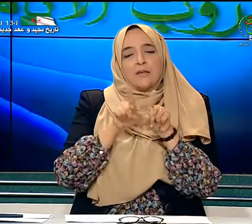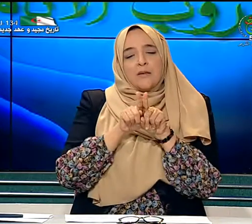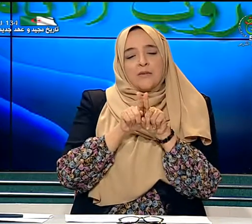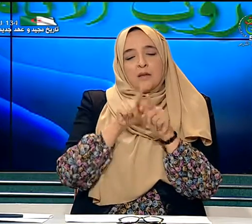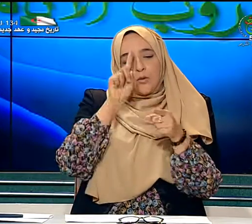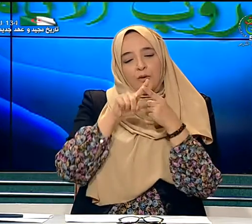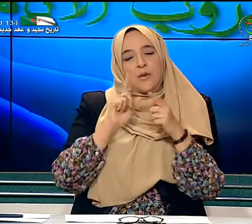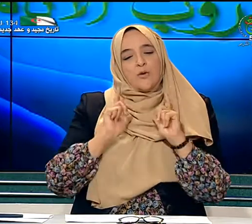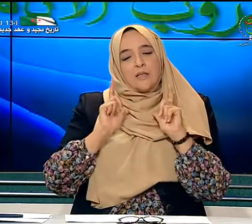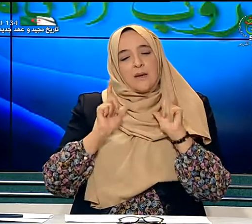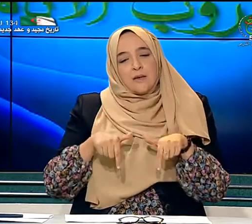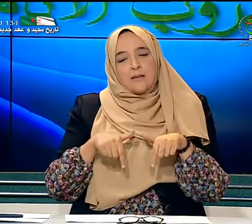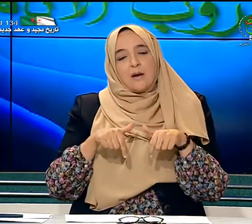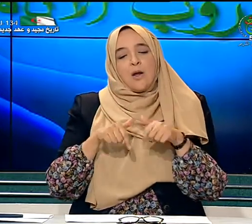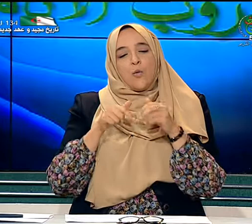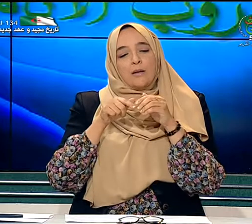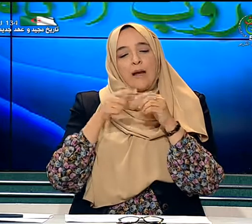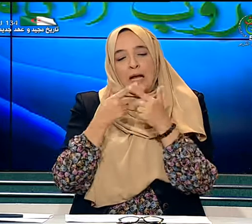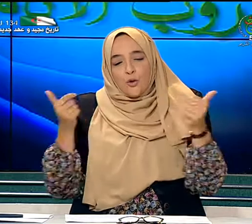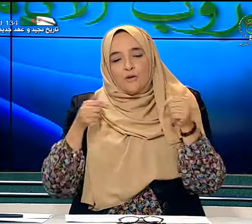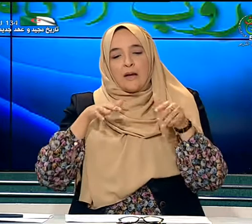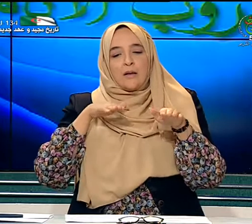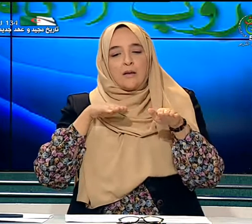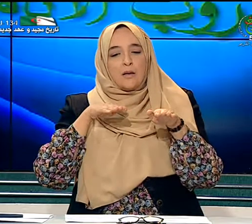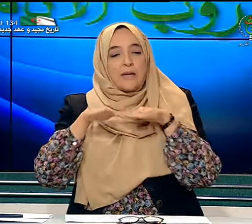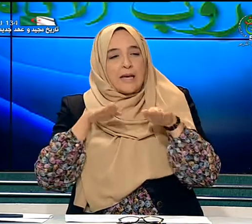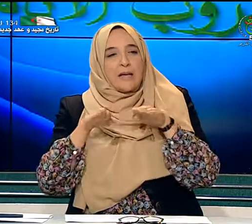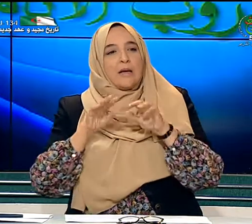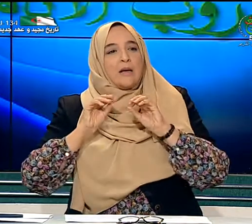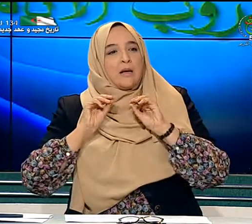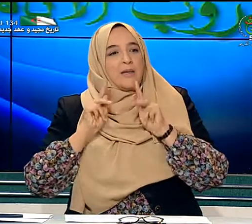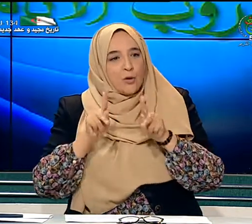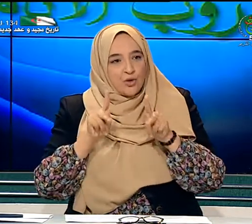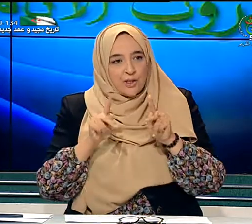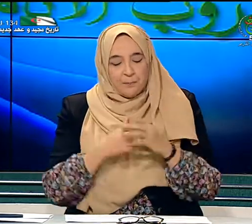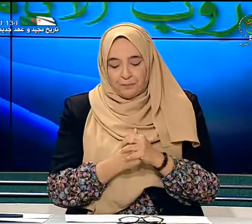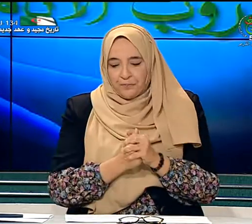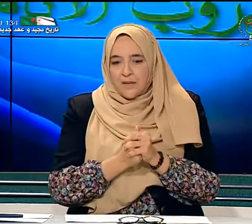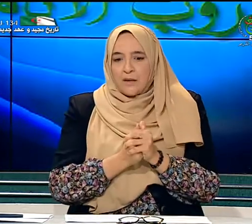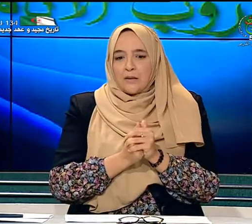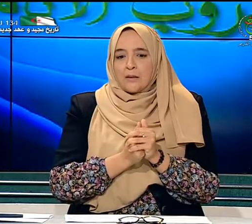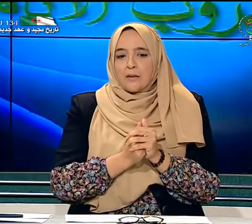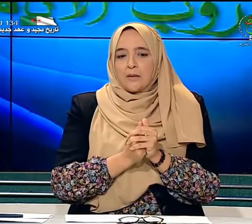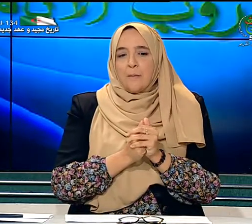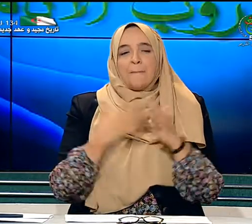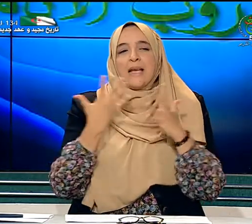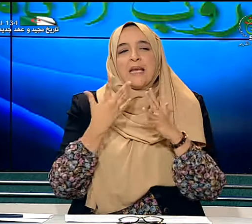الموضوع فيما يخص المدرسة وتعدد الوسائل البيداغوجية ما هي